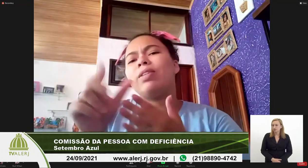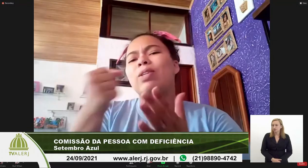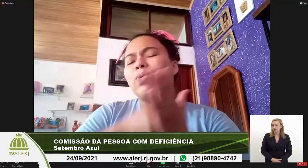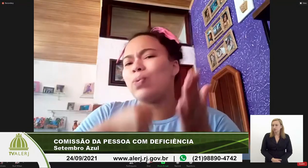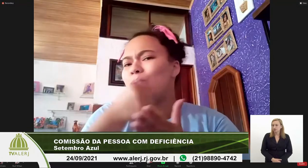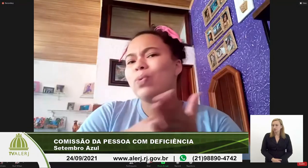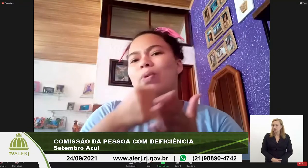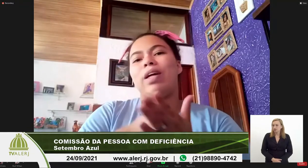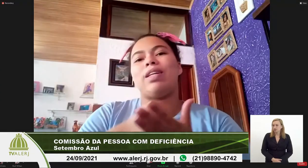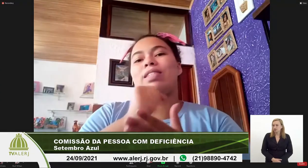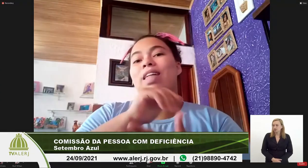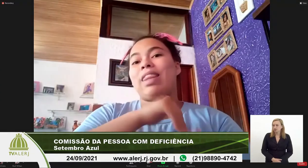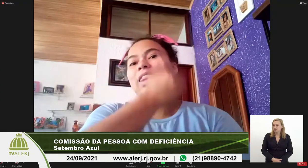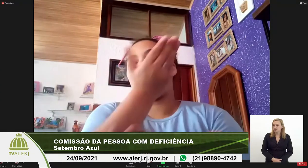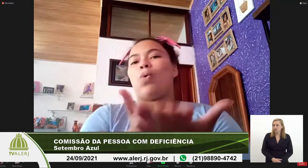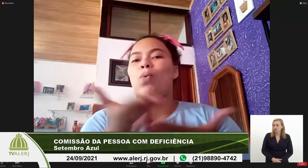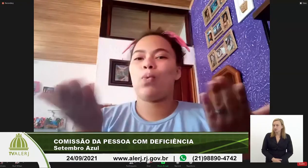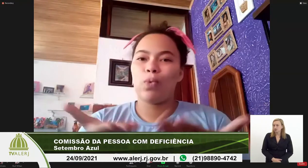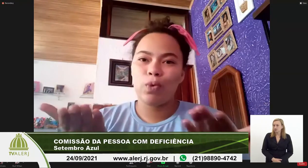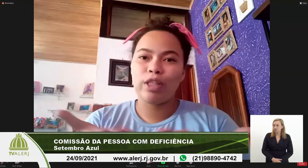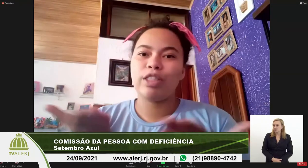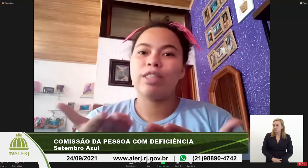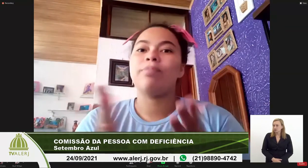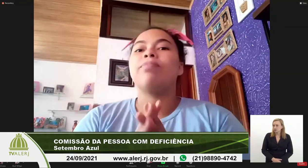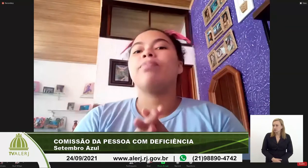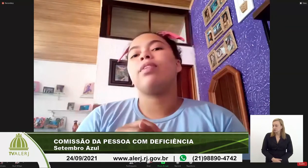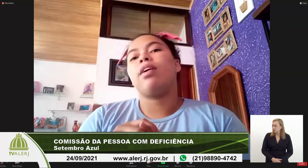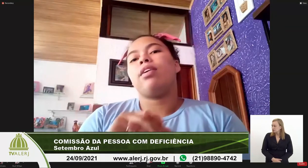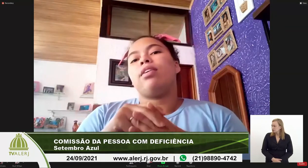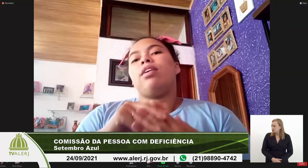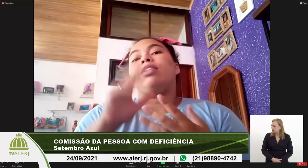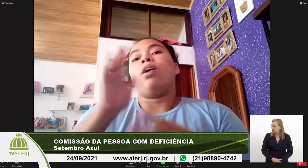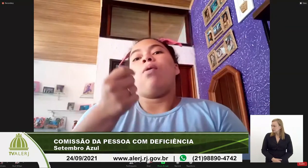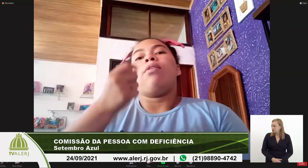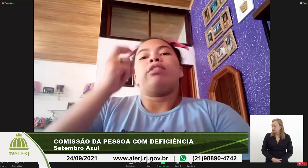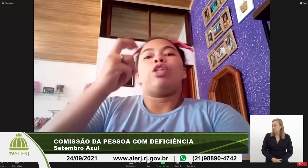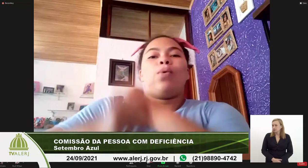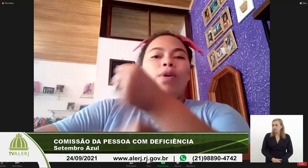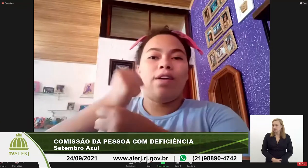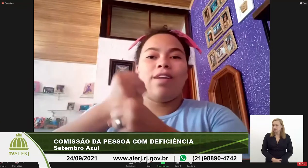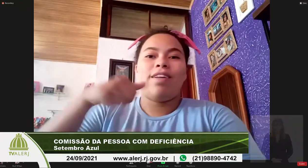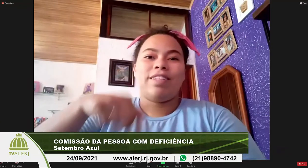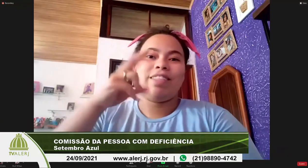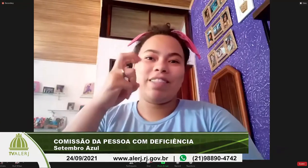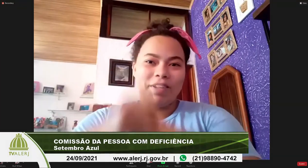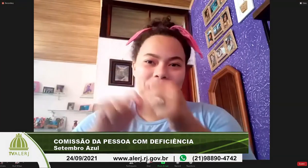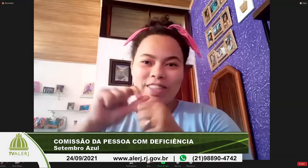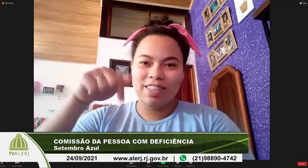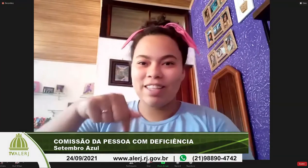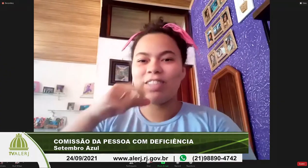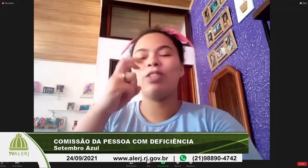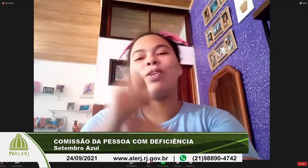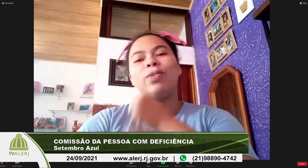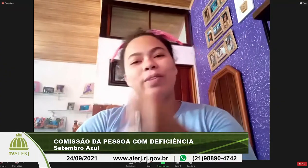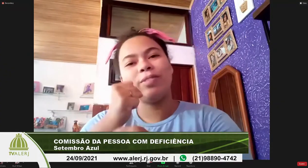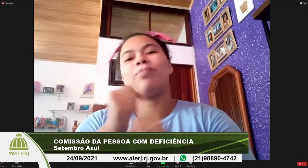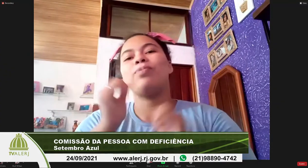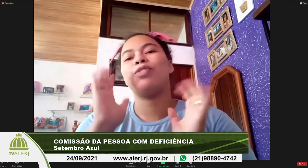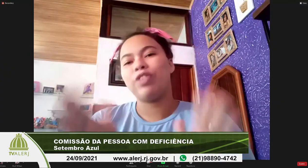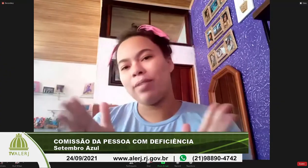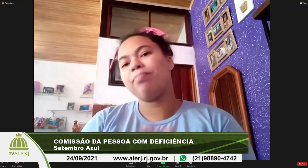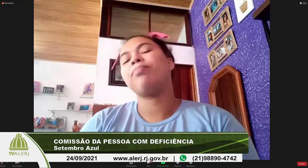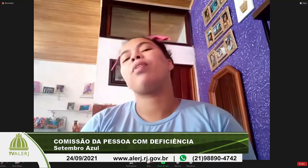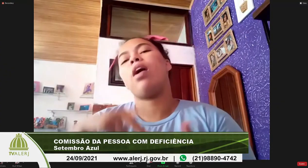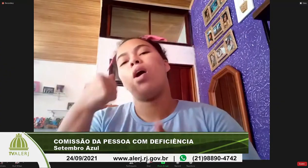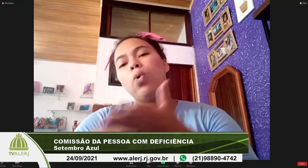lá, no município de Petrópolis, nós fazemos essa militância até hoje. São cinco anos de trabalho que